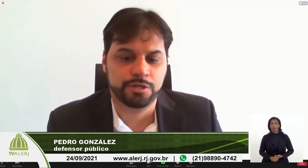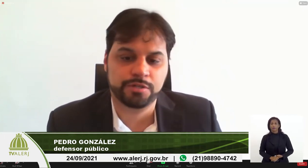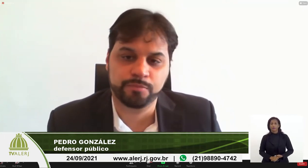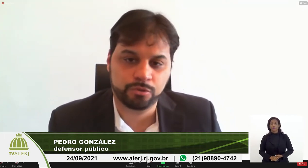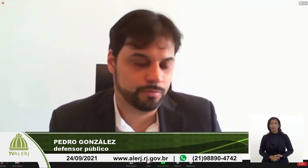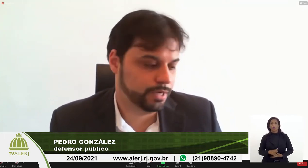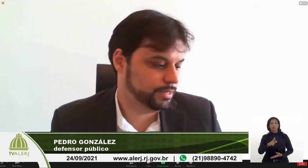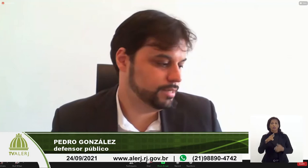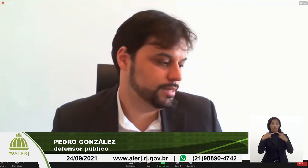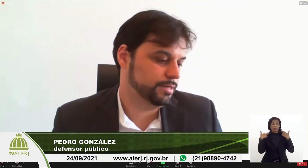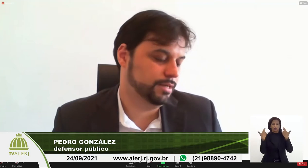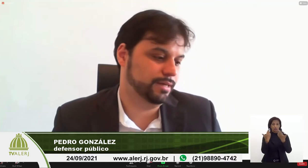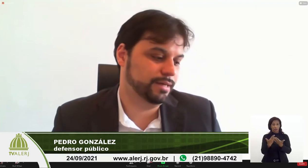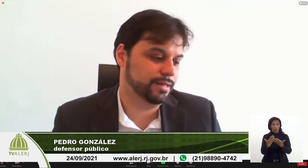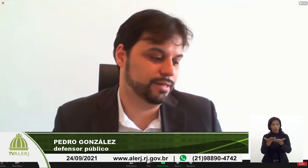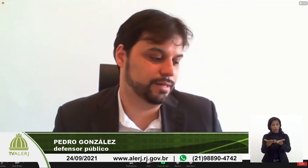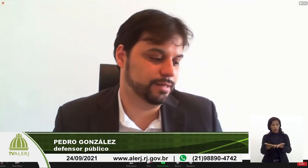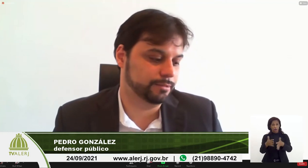audiência pública.